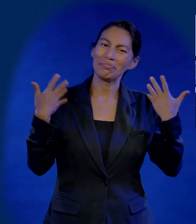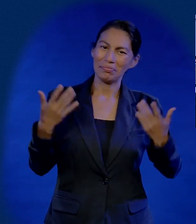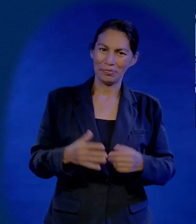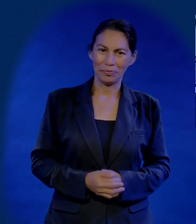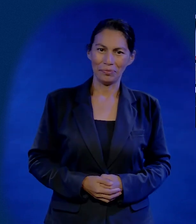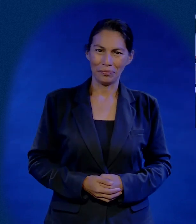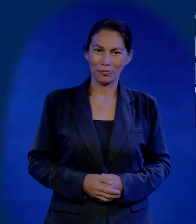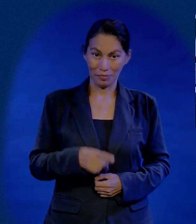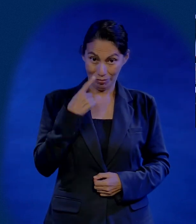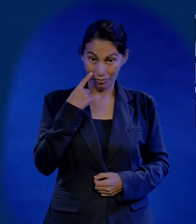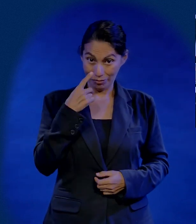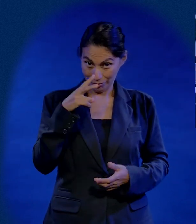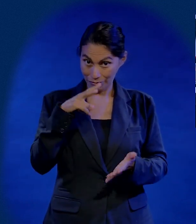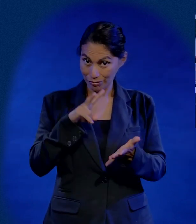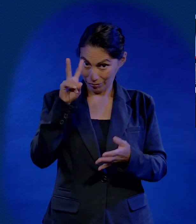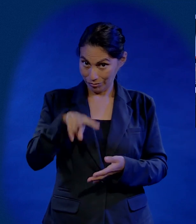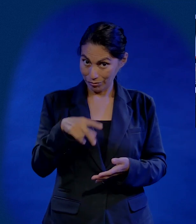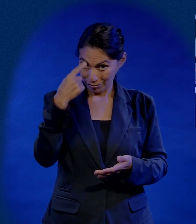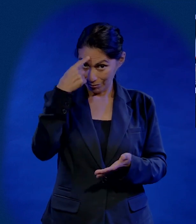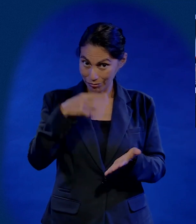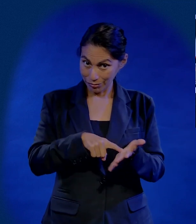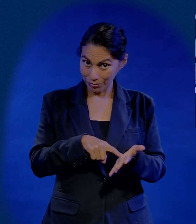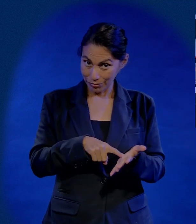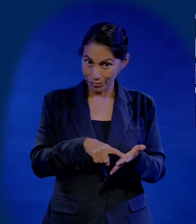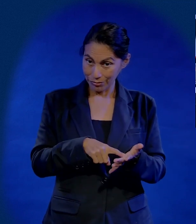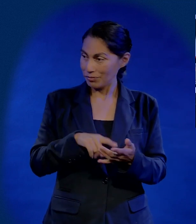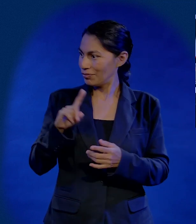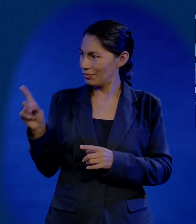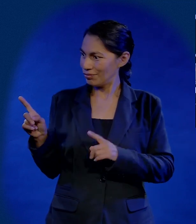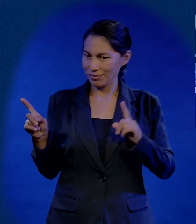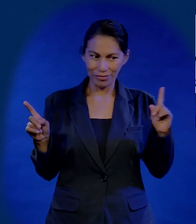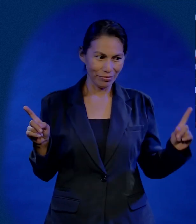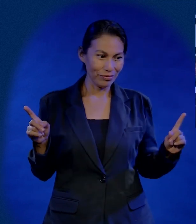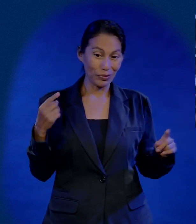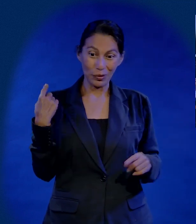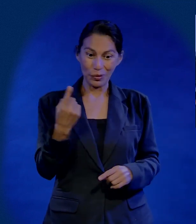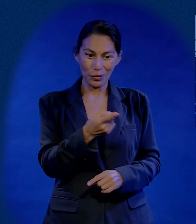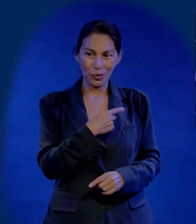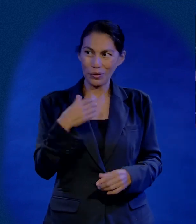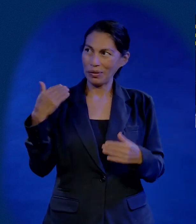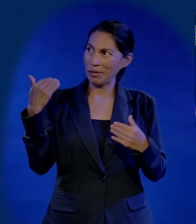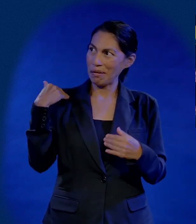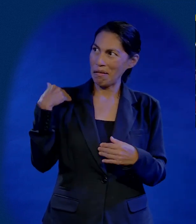¿Usted cree eso? A ver, dile al de al lado. Estamos llamados a ser muy felices.